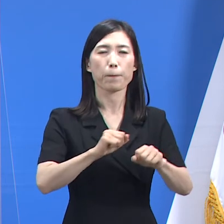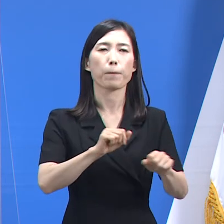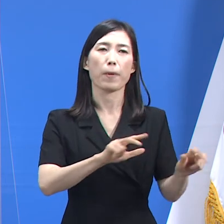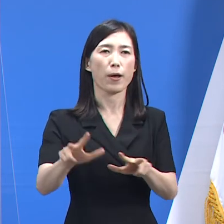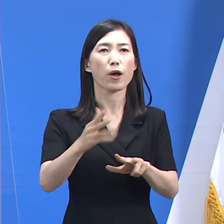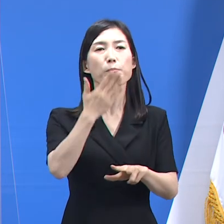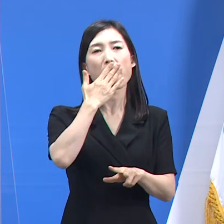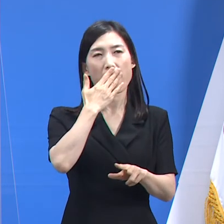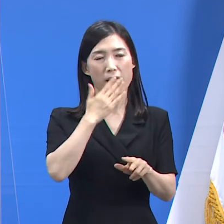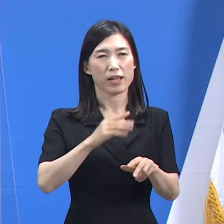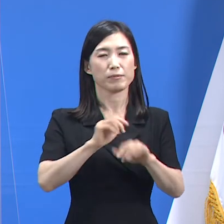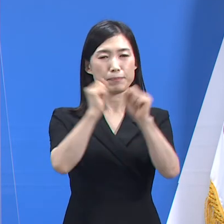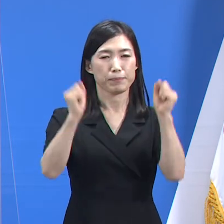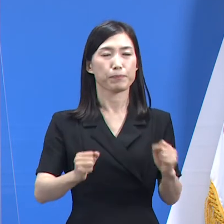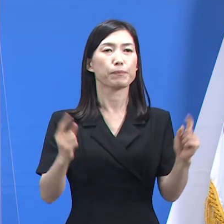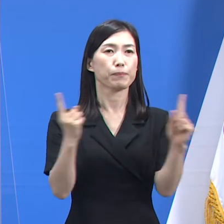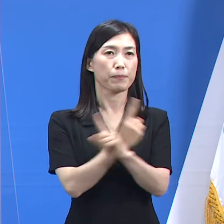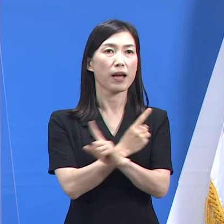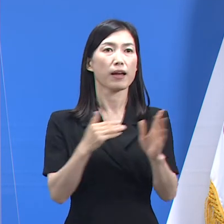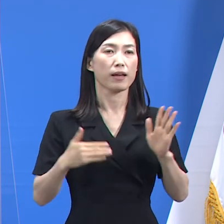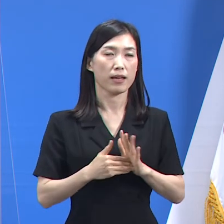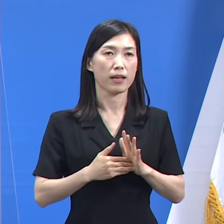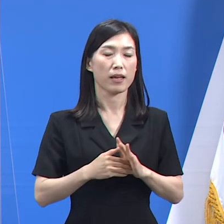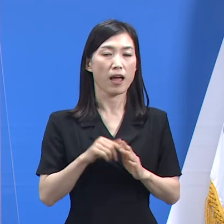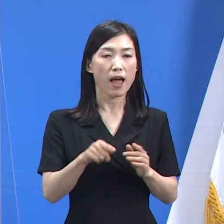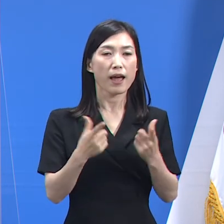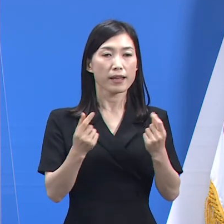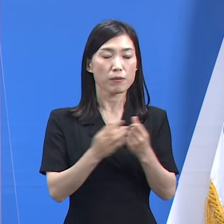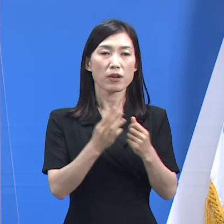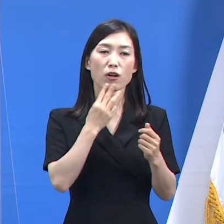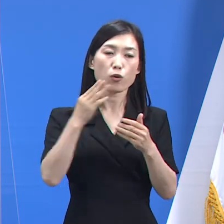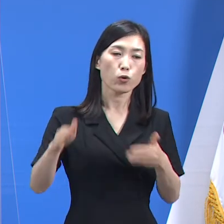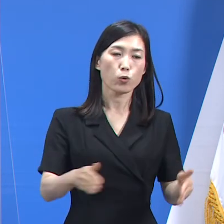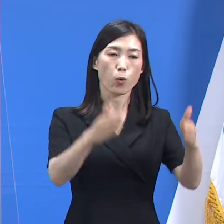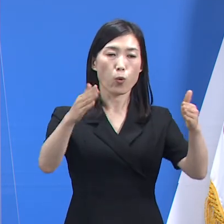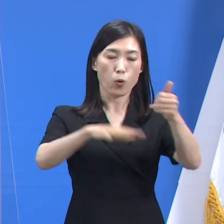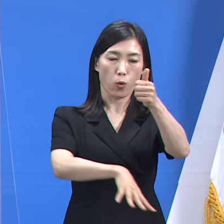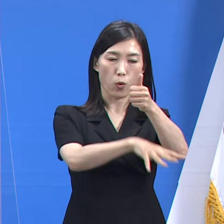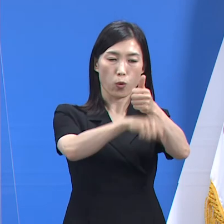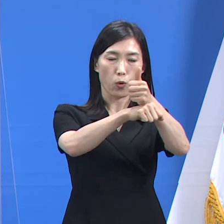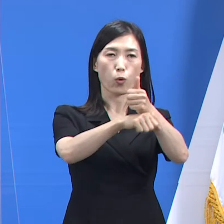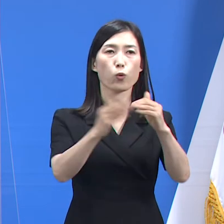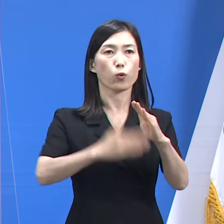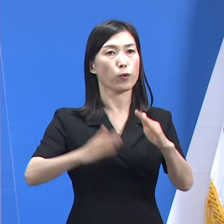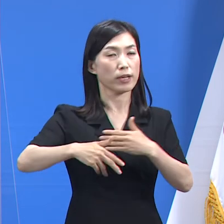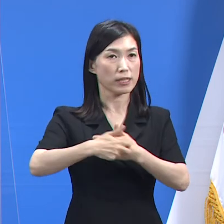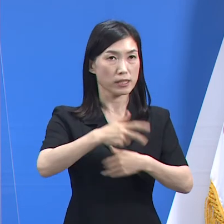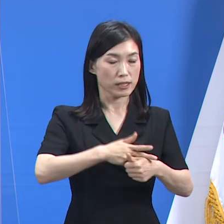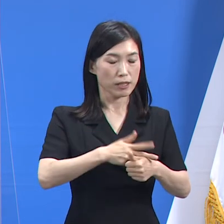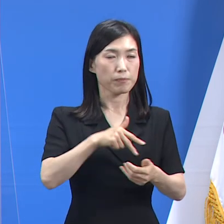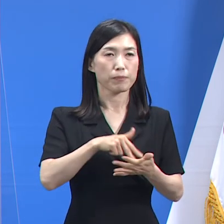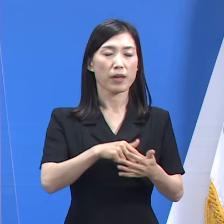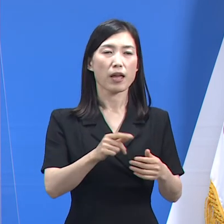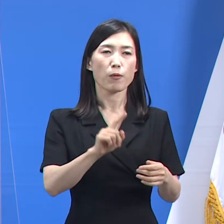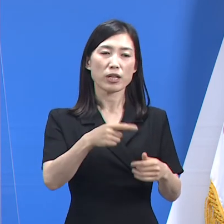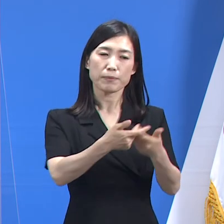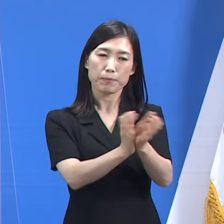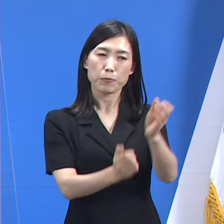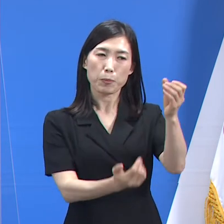이와 함께 도 소속 역학조사관들의 업무를 집단감염 클러스터 생성,